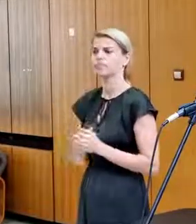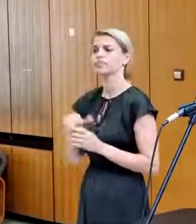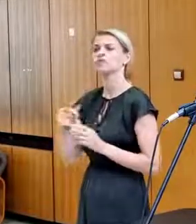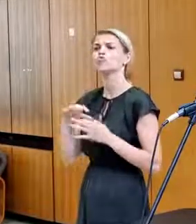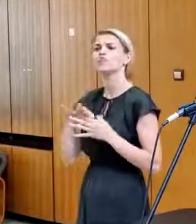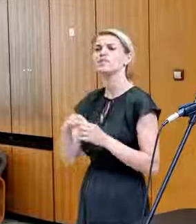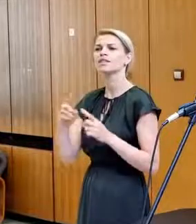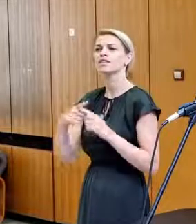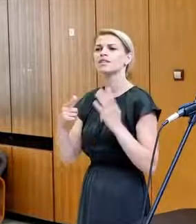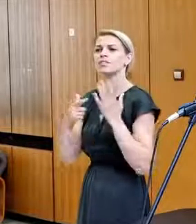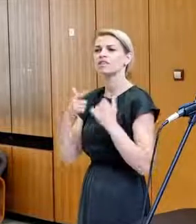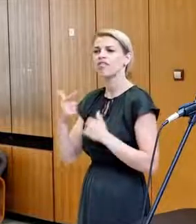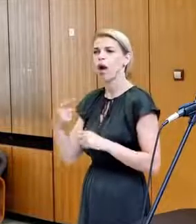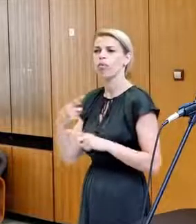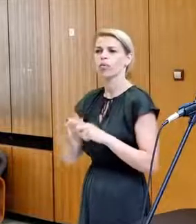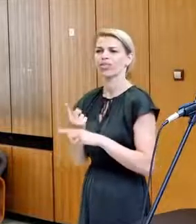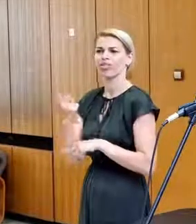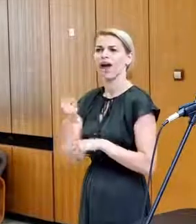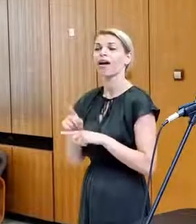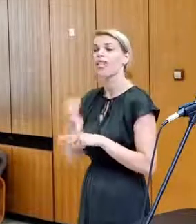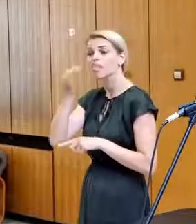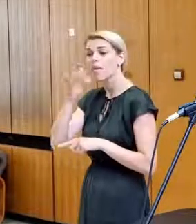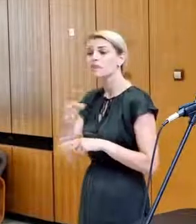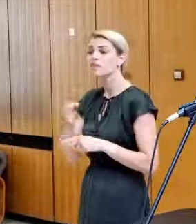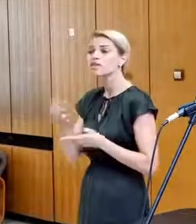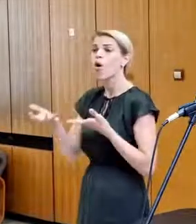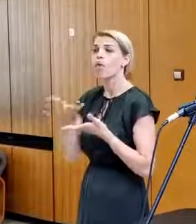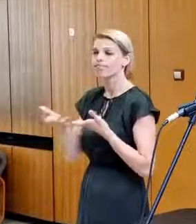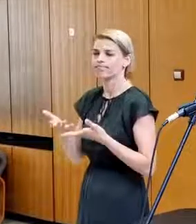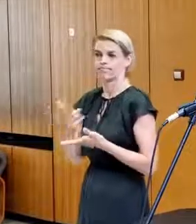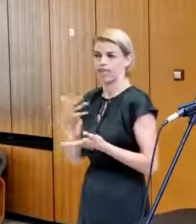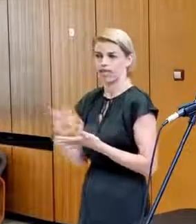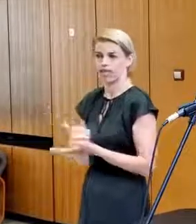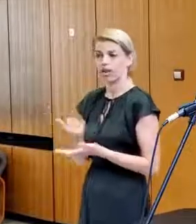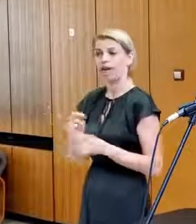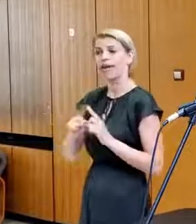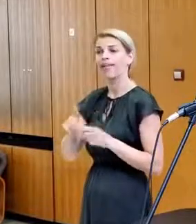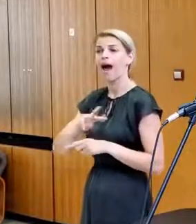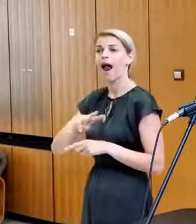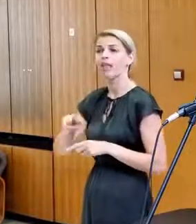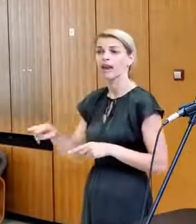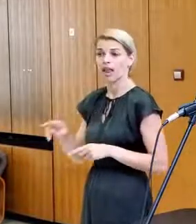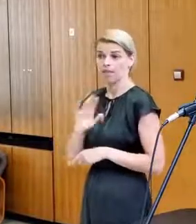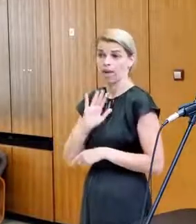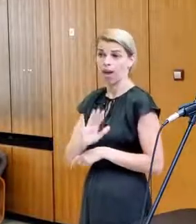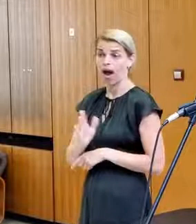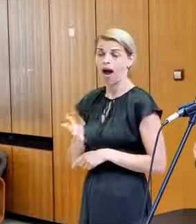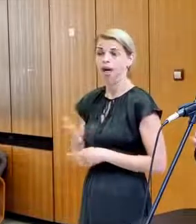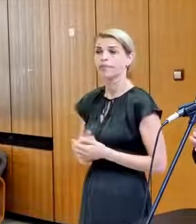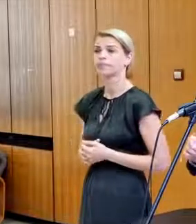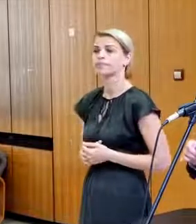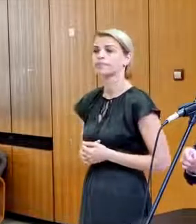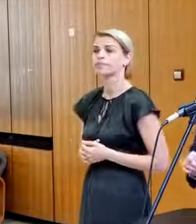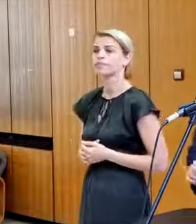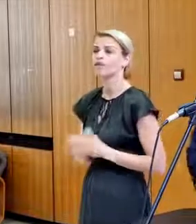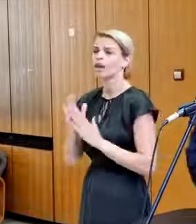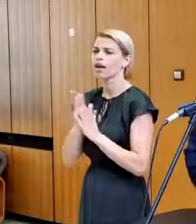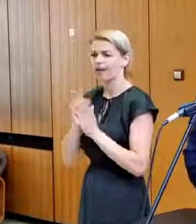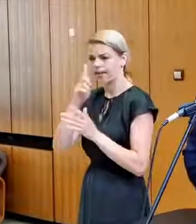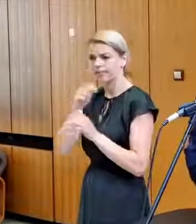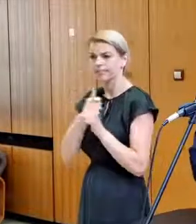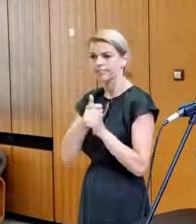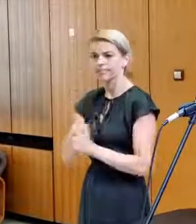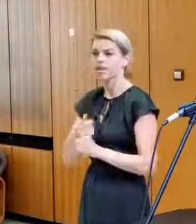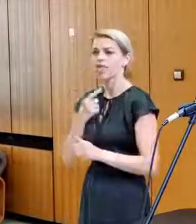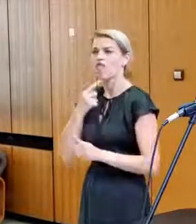tankom, tam teda to nevyšlo s tým Nemeckom. Sú teda nejaké iné alternatívy, čo sa rieši v súčasnosti? Prosím, budeme veľmi dôsledný a